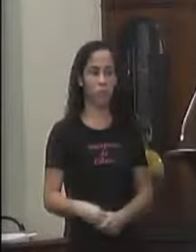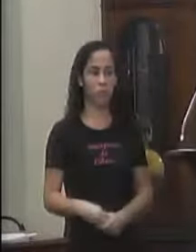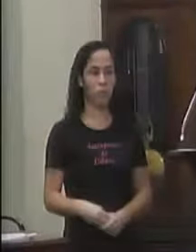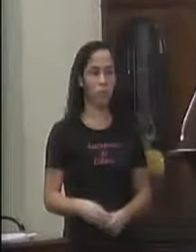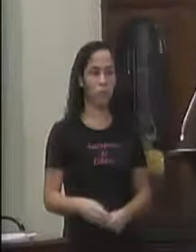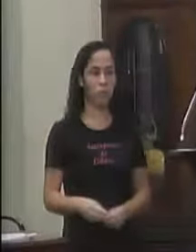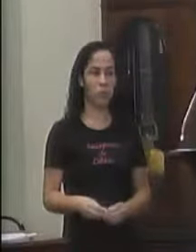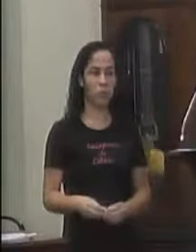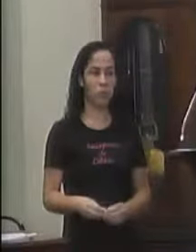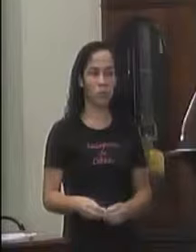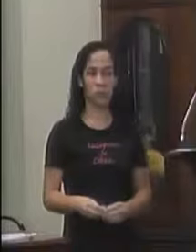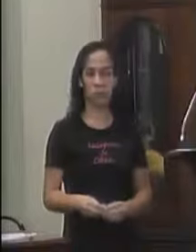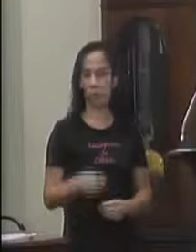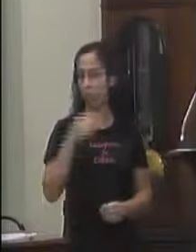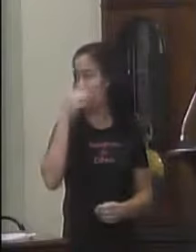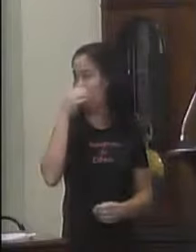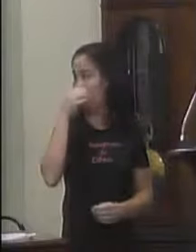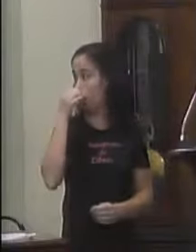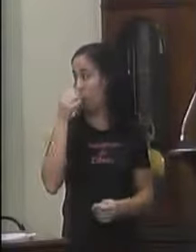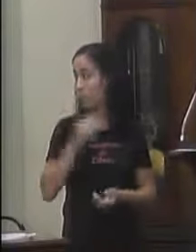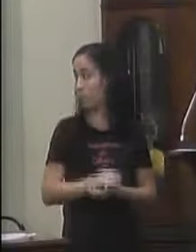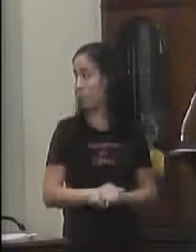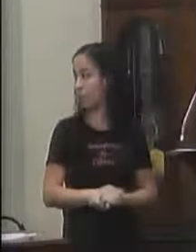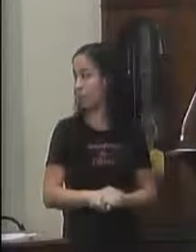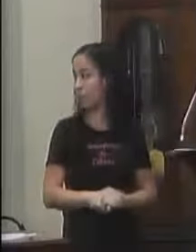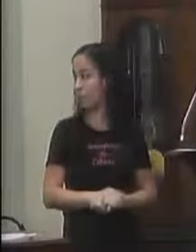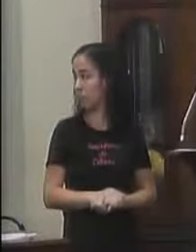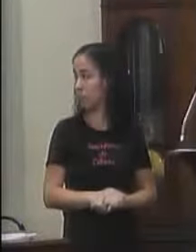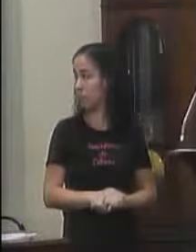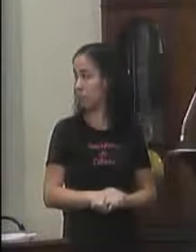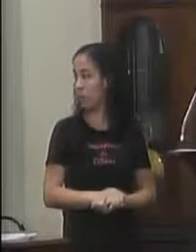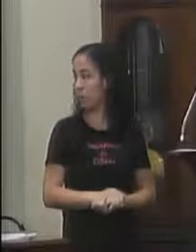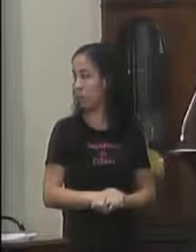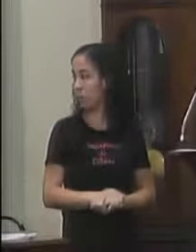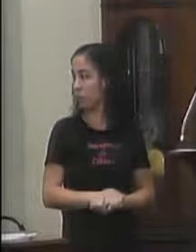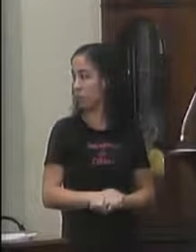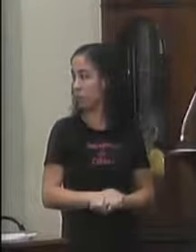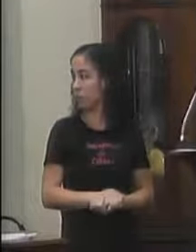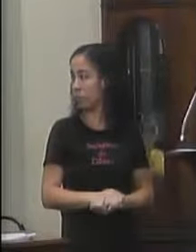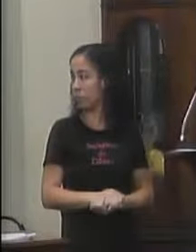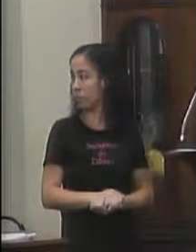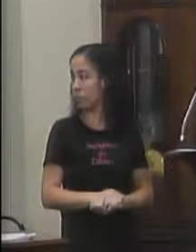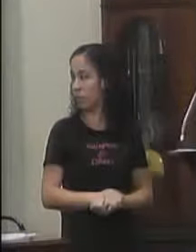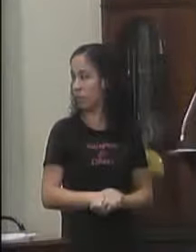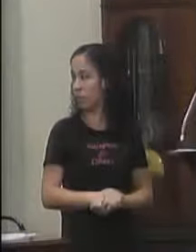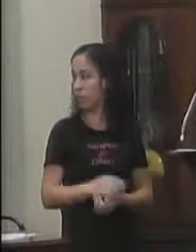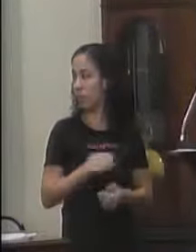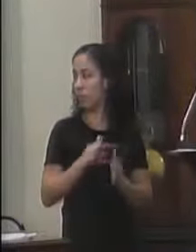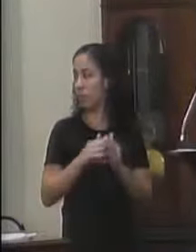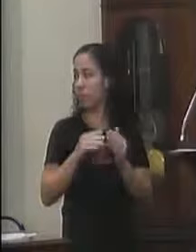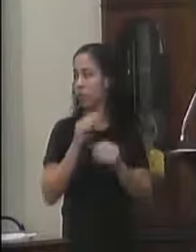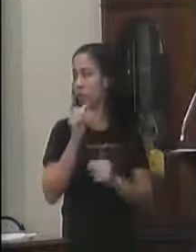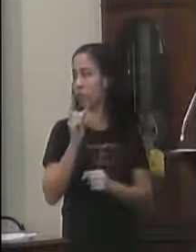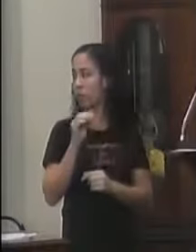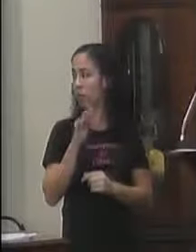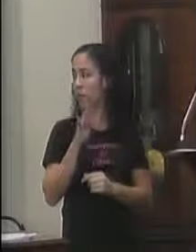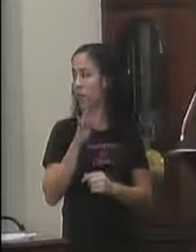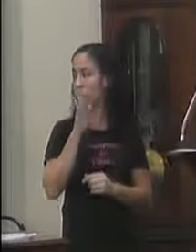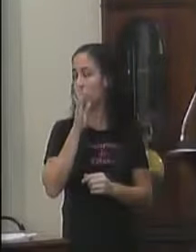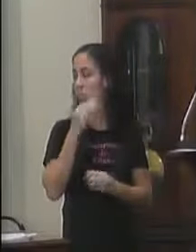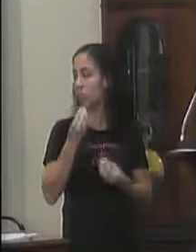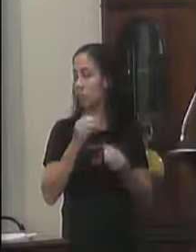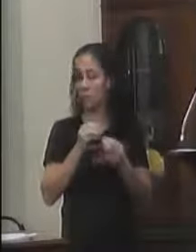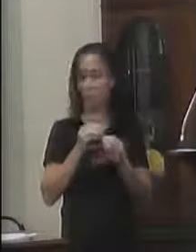crime pedi um pouquinho De silêncio No treinário Para